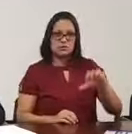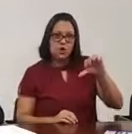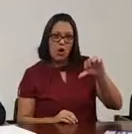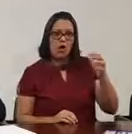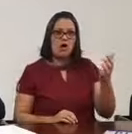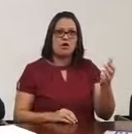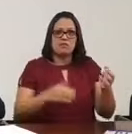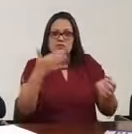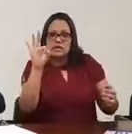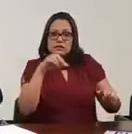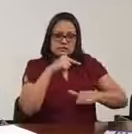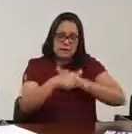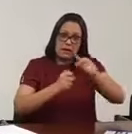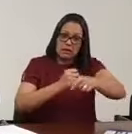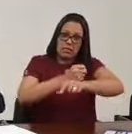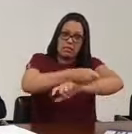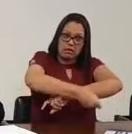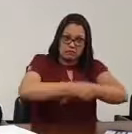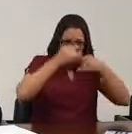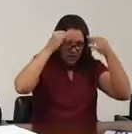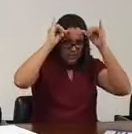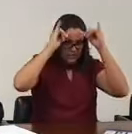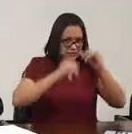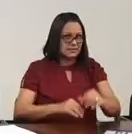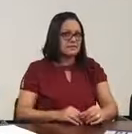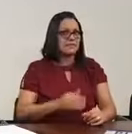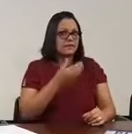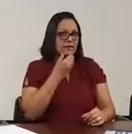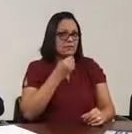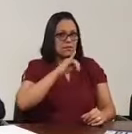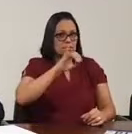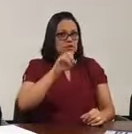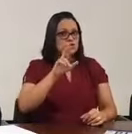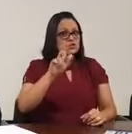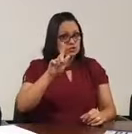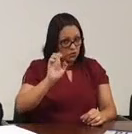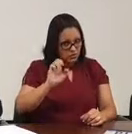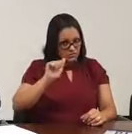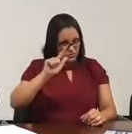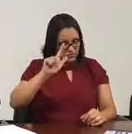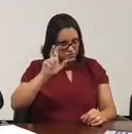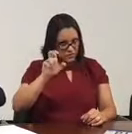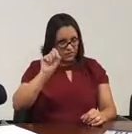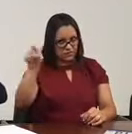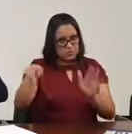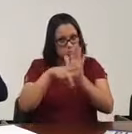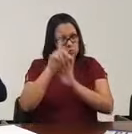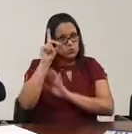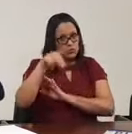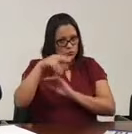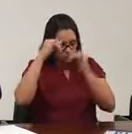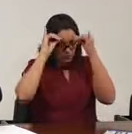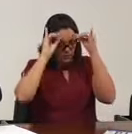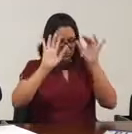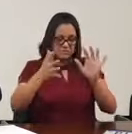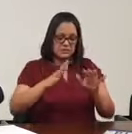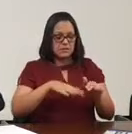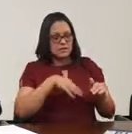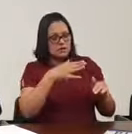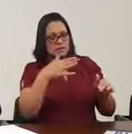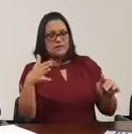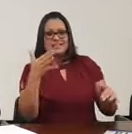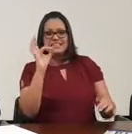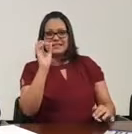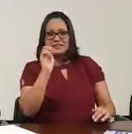anos, trabalhava na fazenda, trabalho duro. Inclusive, esse Jorge Alves Lima, que era o dono da fazenda, depois de, com 10 anos,